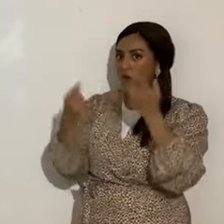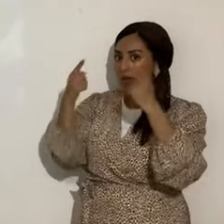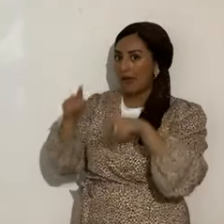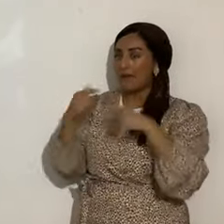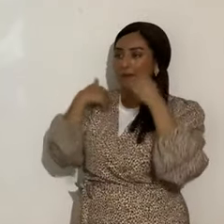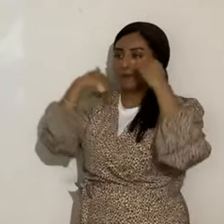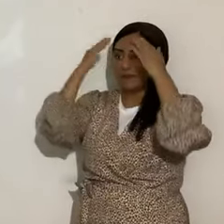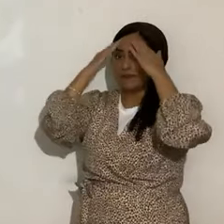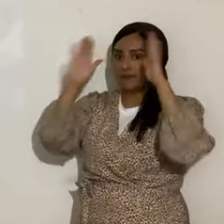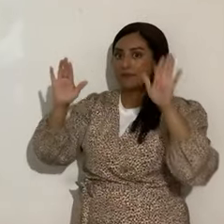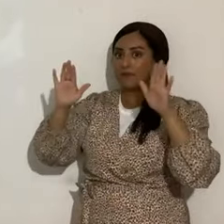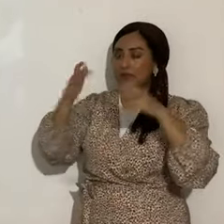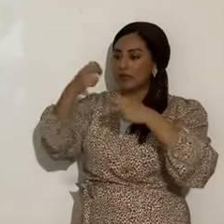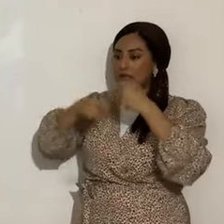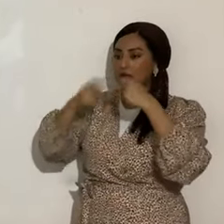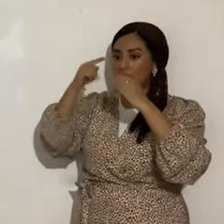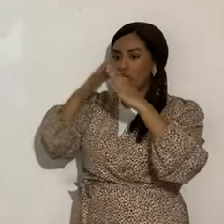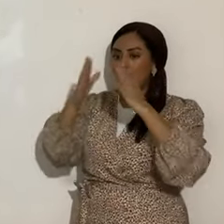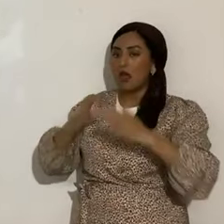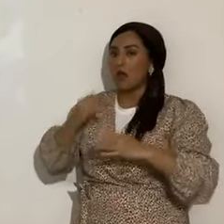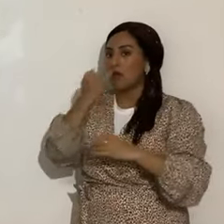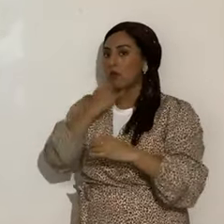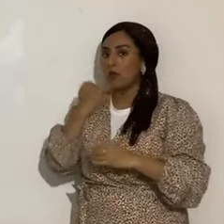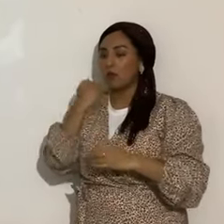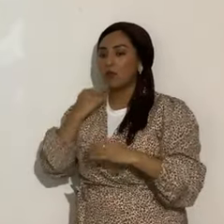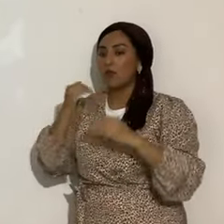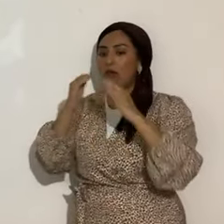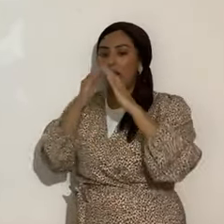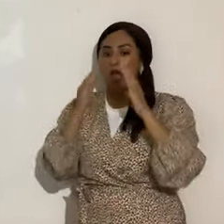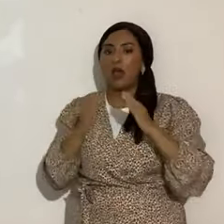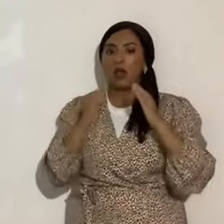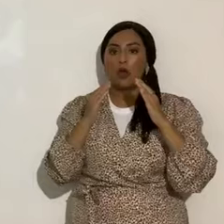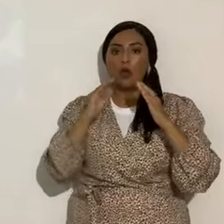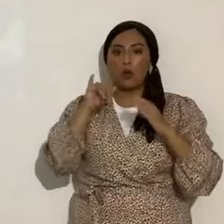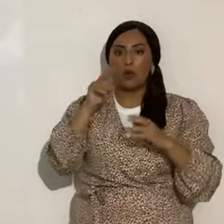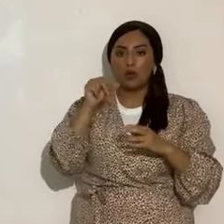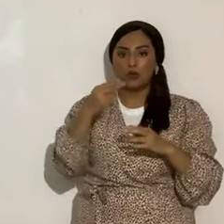para la casa de Buda y para la casa de Israel, ¿qué esperas para consagrarte?